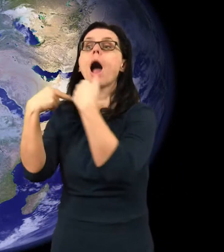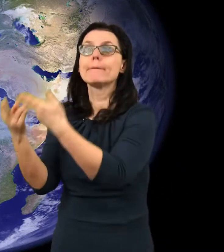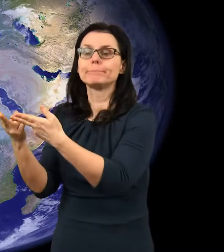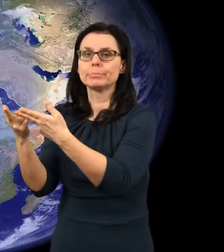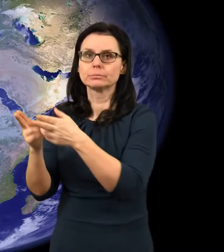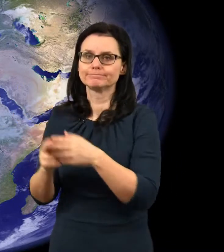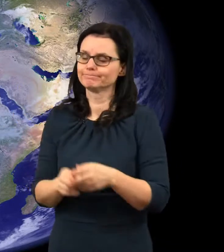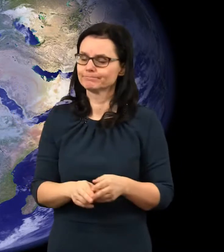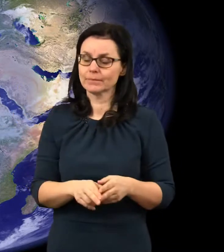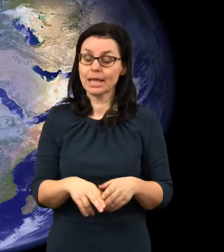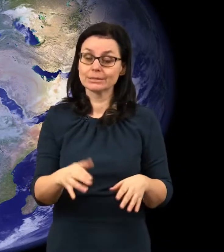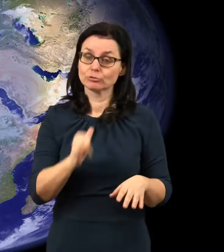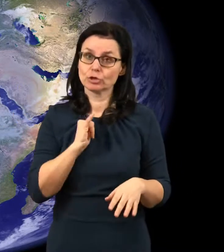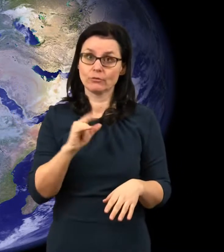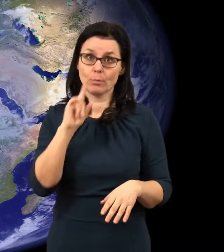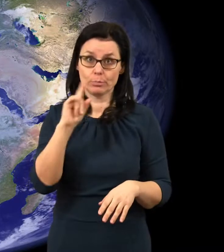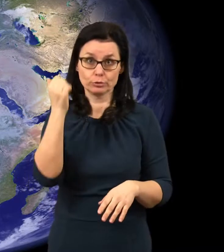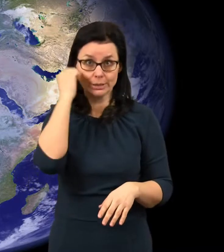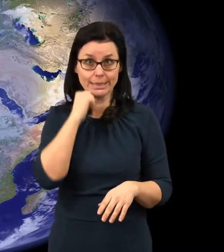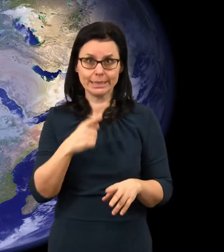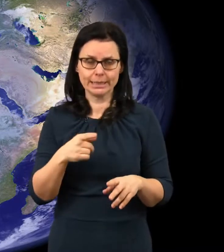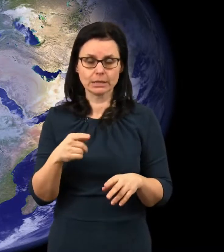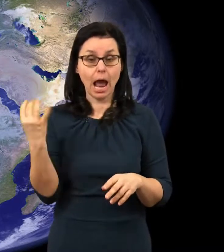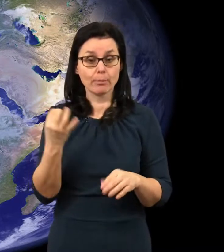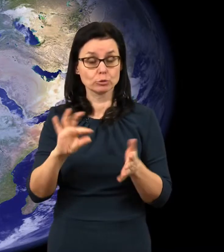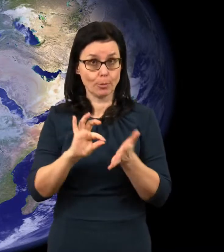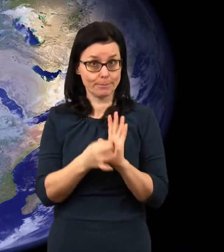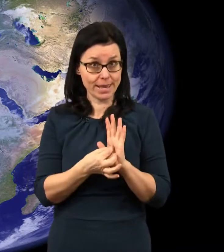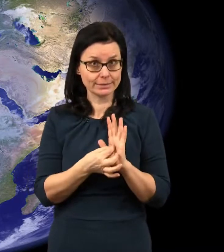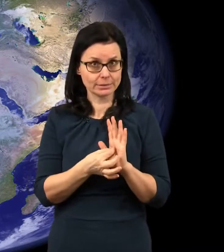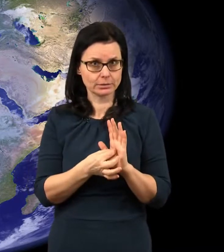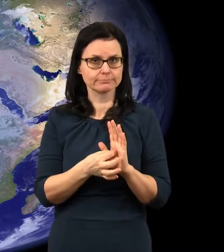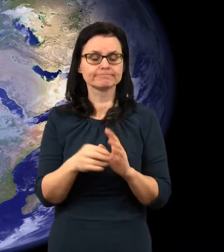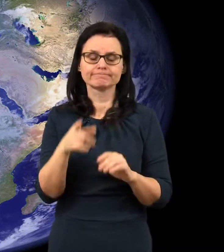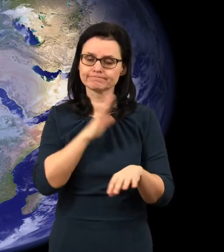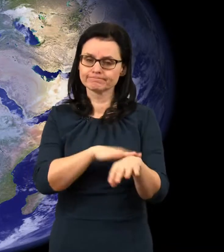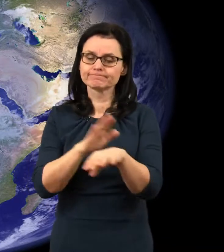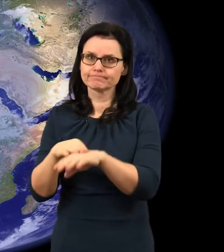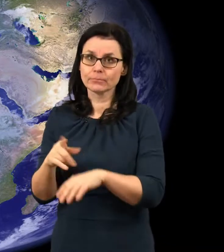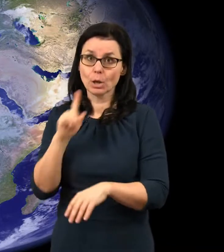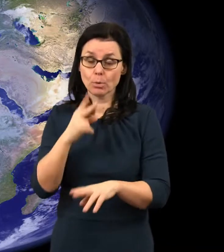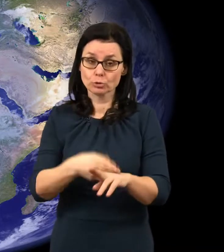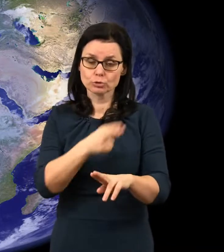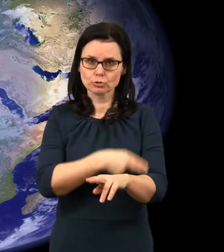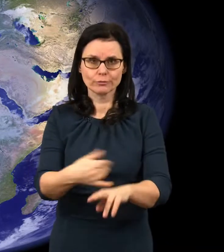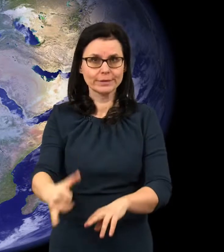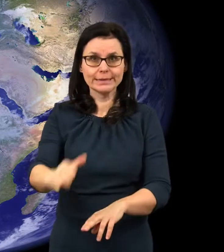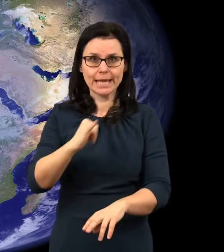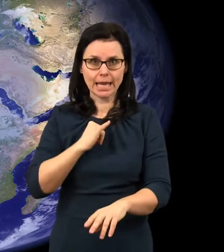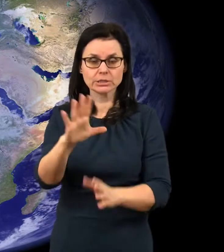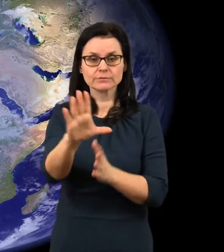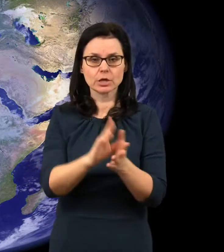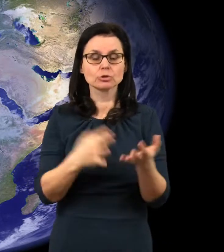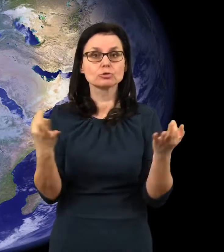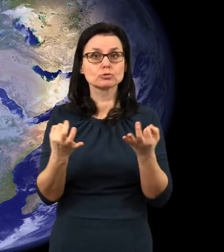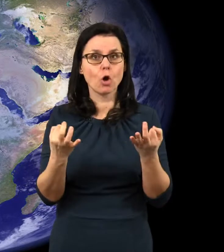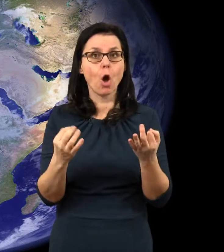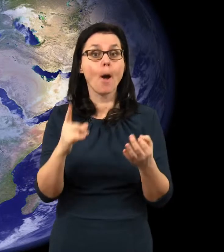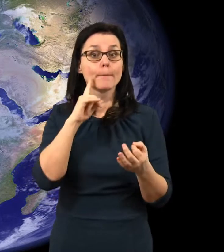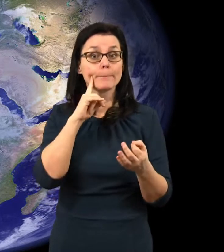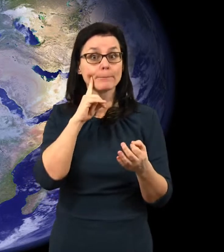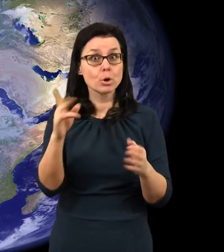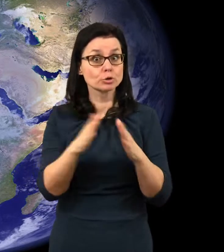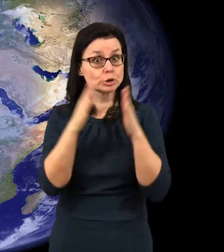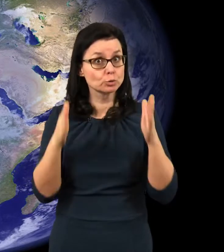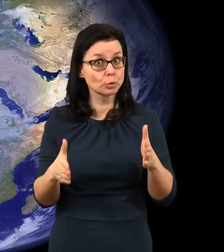Lid boží je souzen. A poštol Petr říká, že ten boží soud musí nejdřív začít od domu božího. Jinými